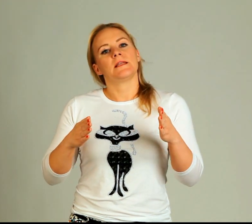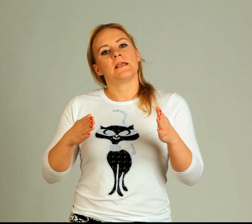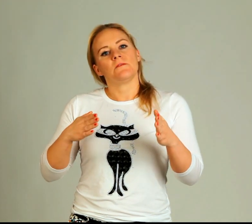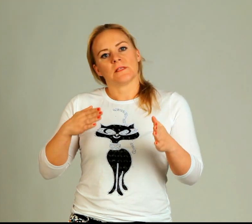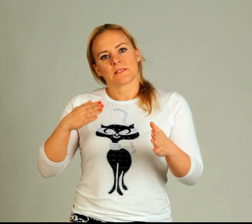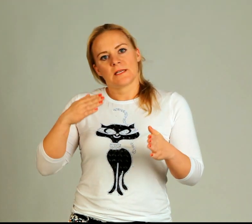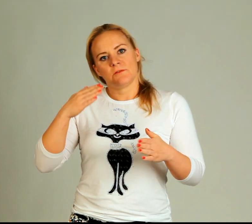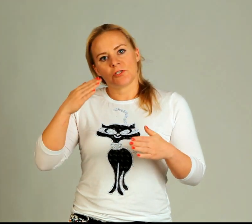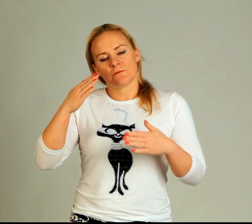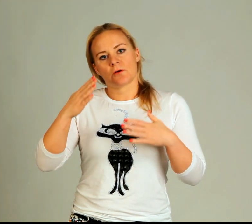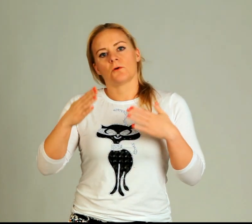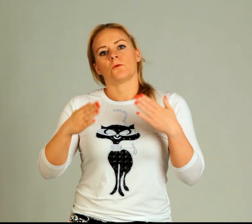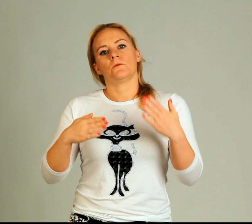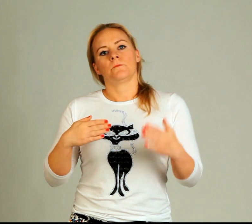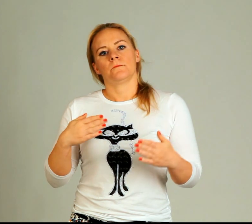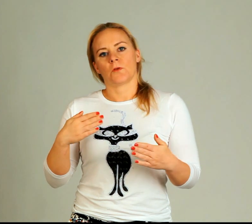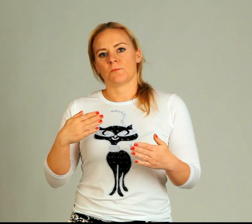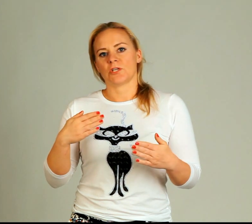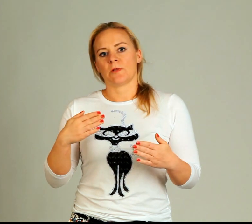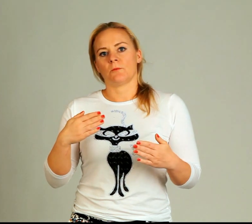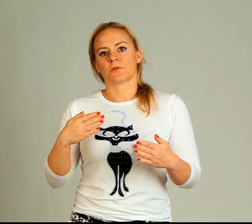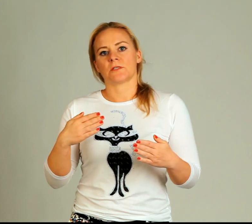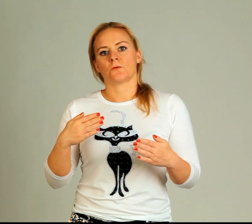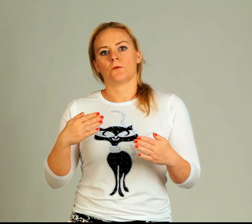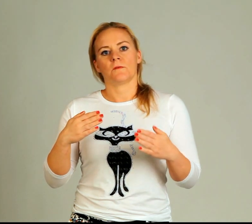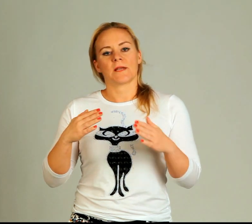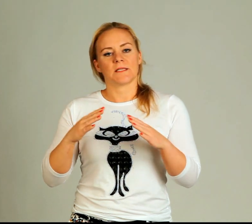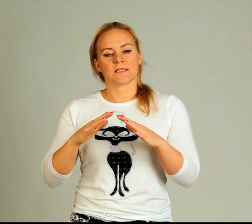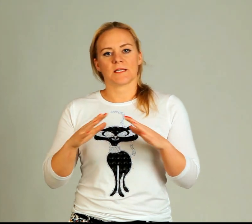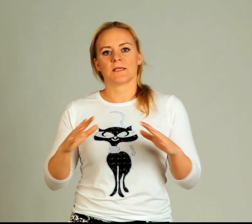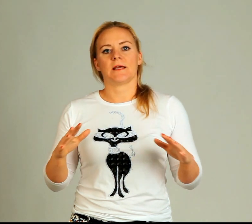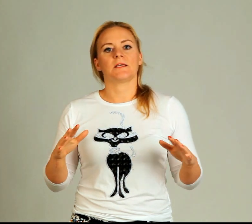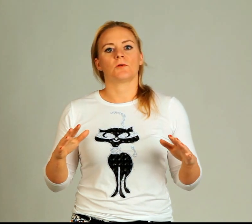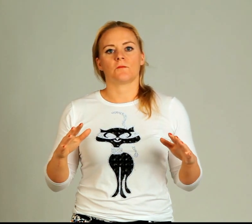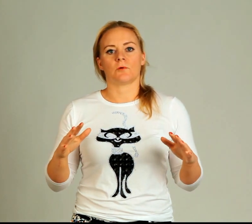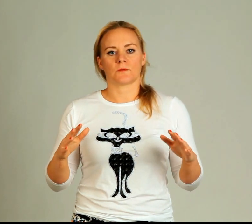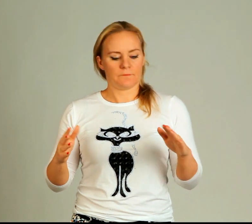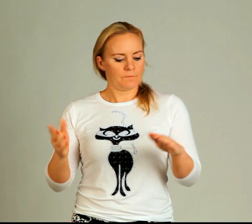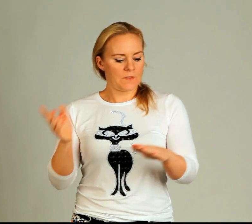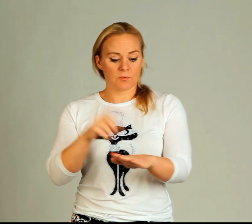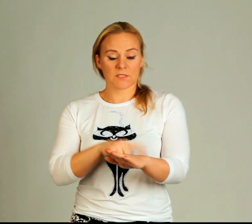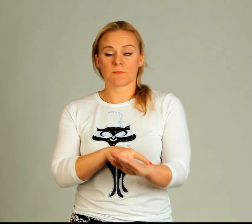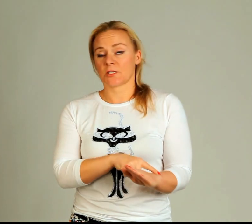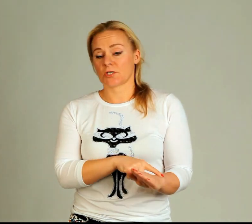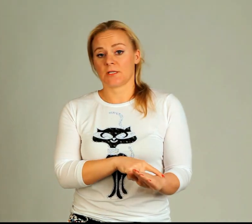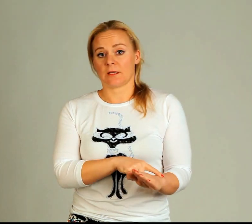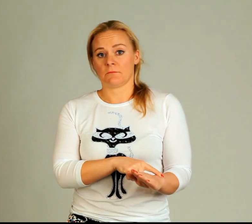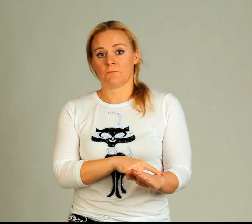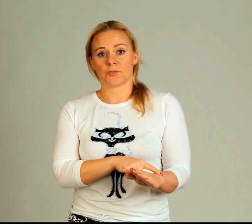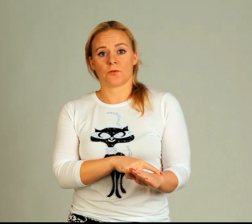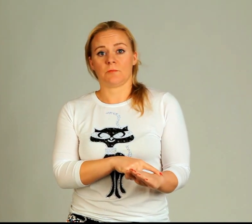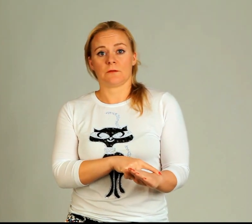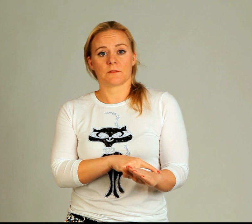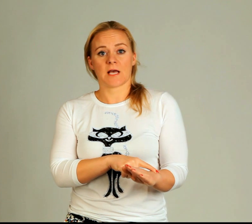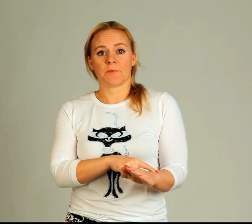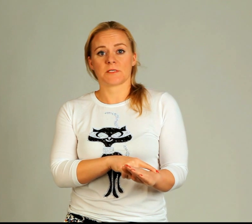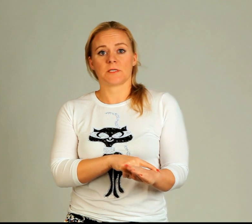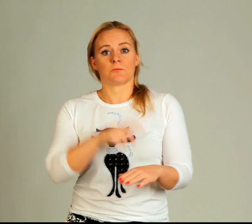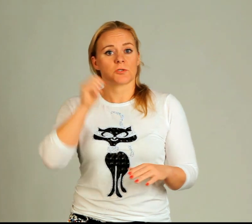nejvíc, na nejvyšším rcholu toho příjemného pocitu, vyberete si na těle jakýkoliv bod. Ten bod si zmáčknete. Může to být zápěstí, může to